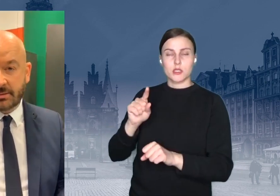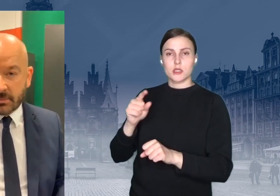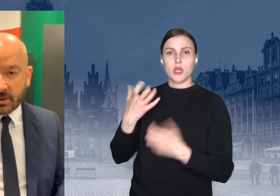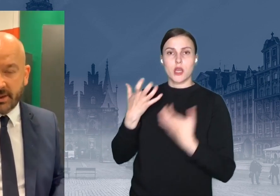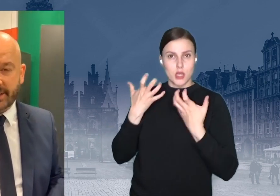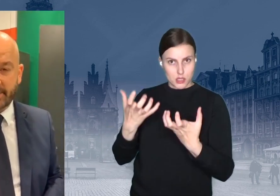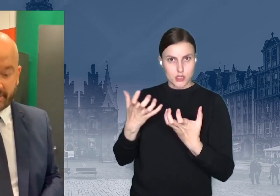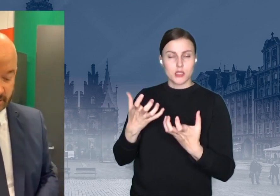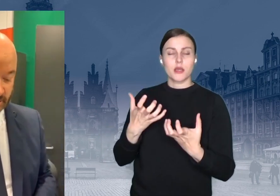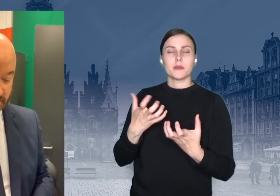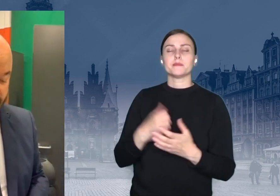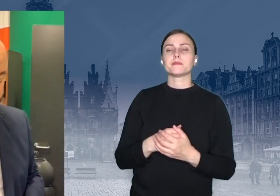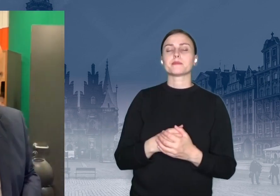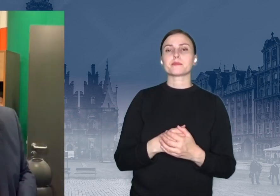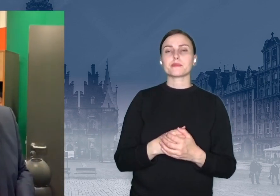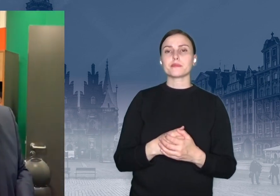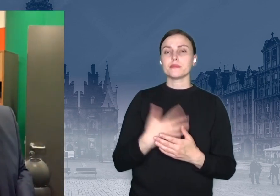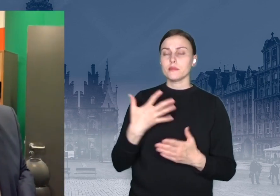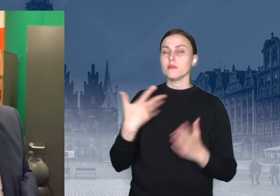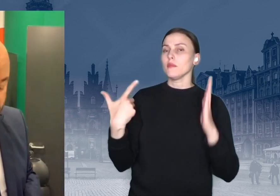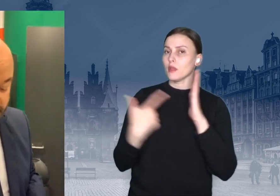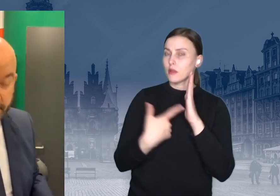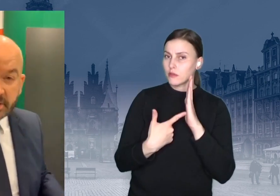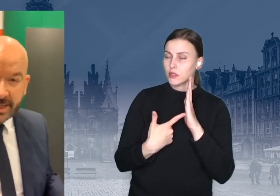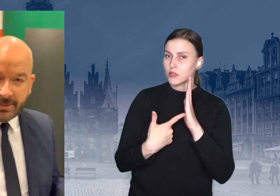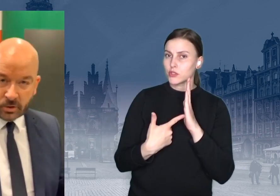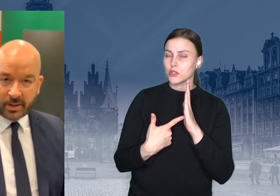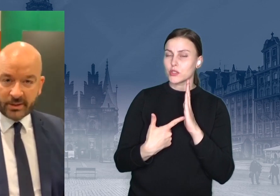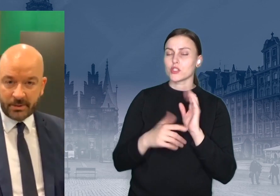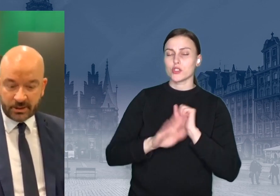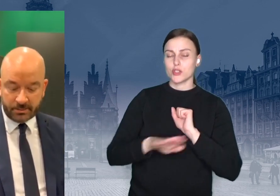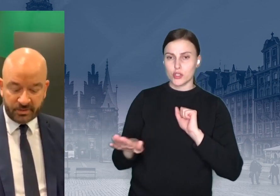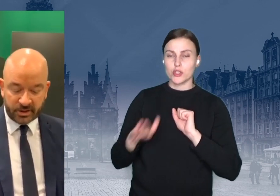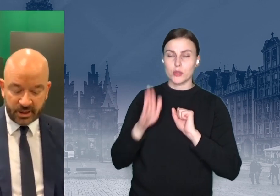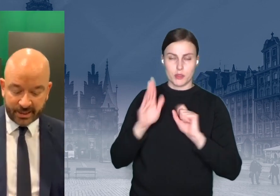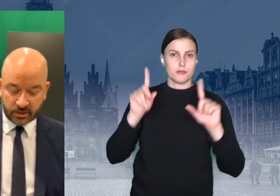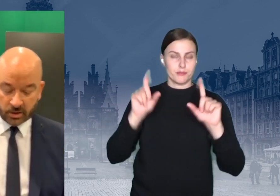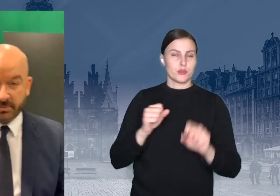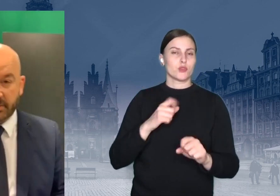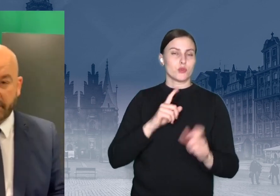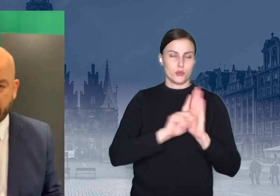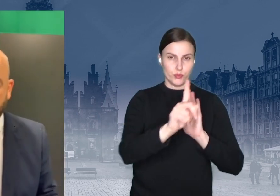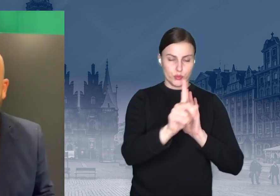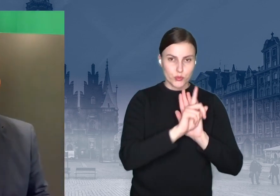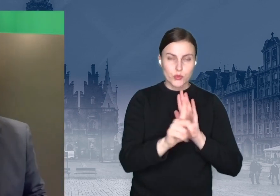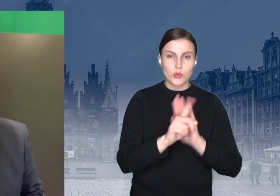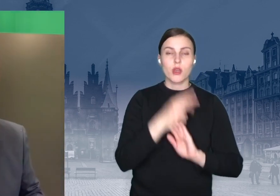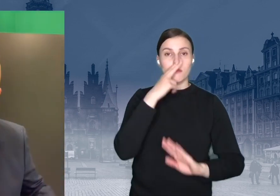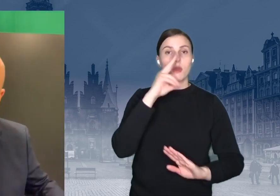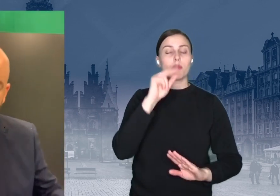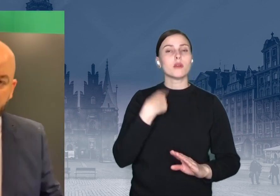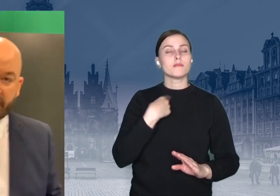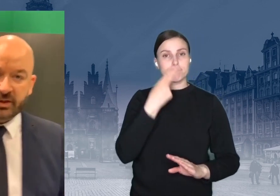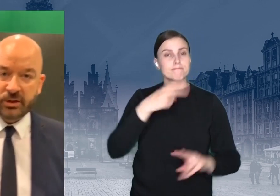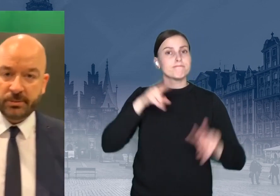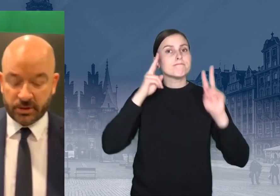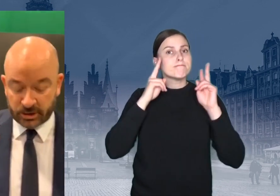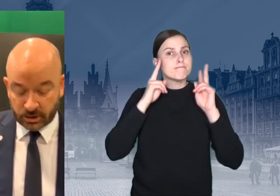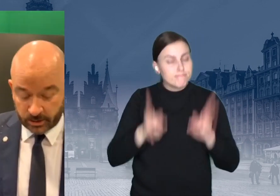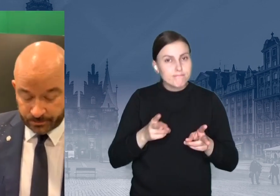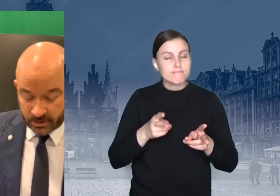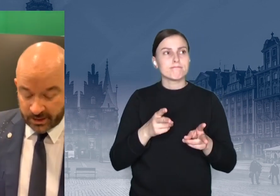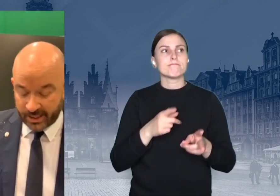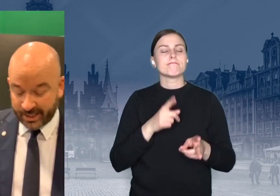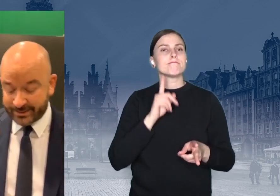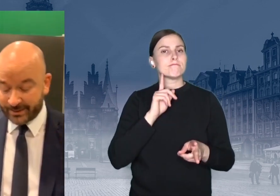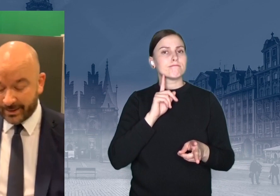skorzystać niecałe 2 tysiące uczniów. W poniedziałek dokładnie będziemy wiedzieli, jak to wygląda, jak się ma to faktyczne